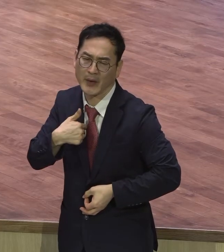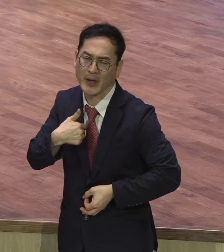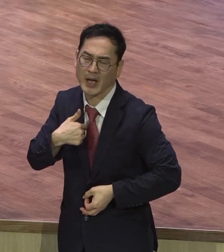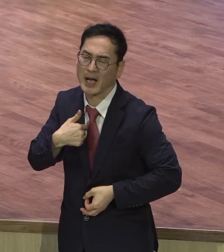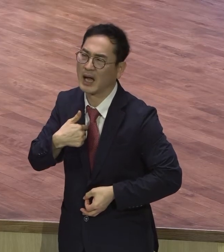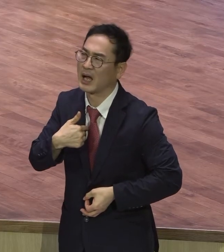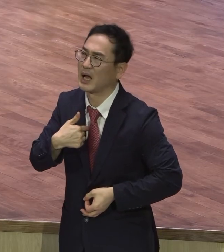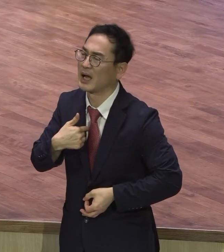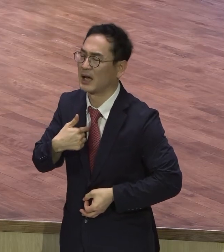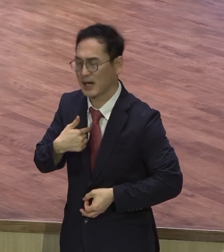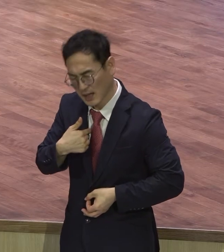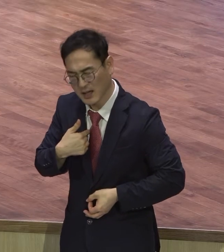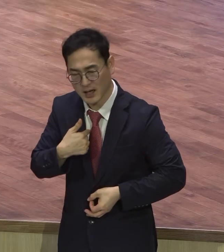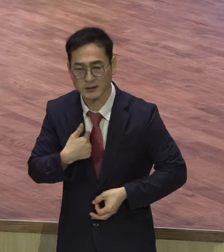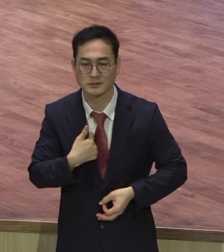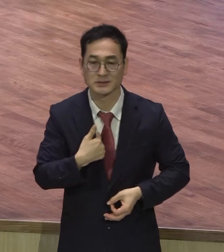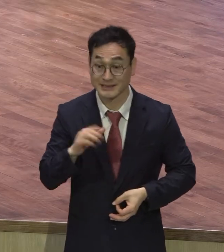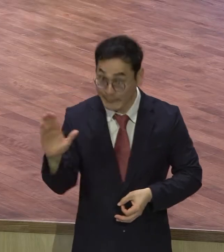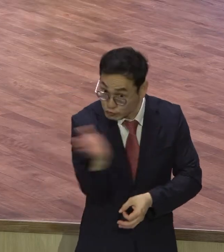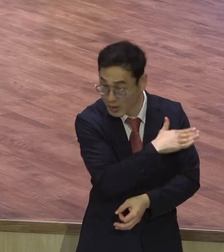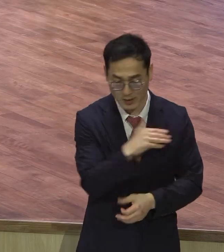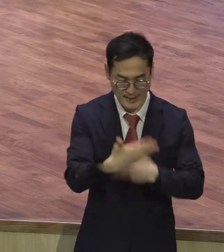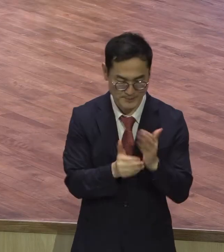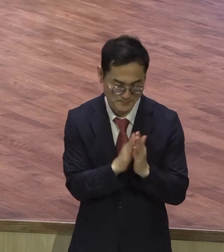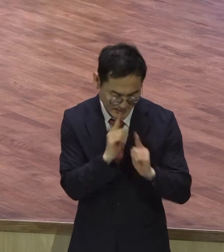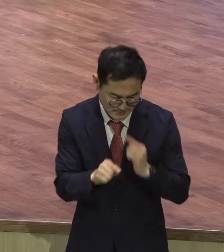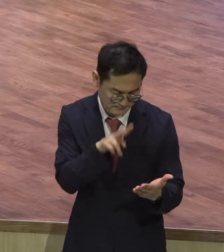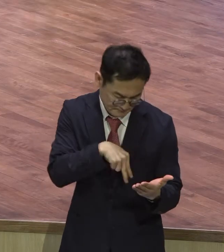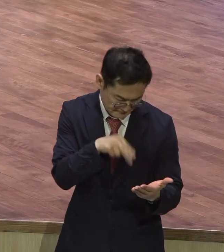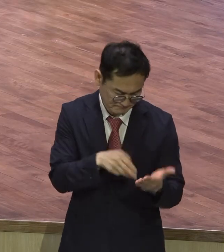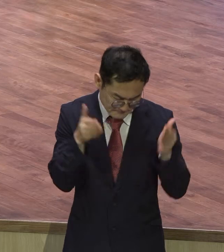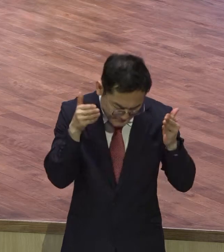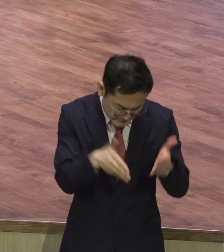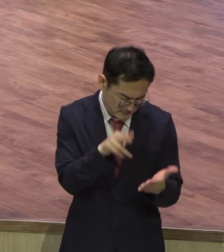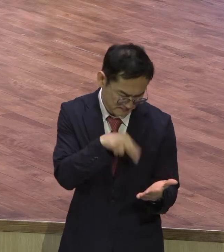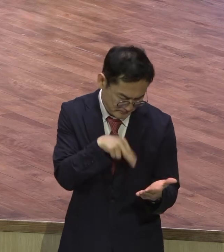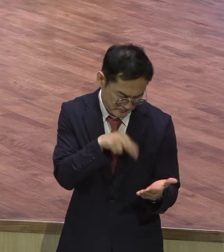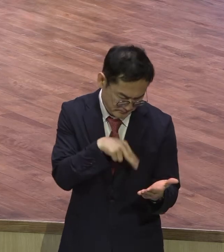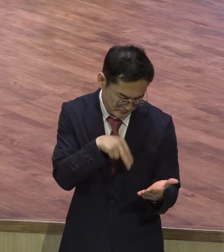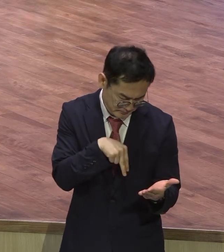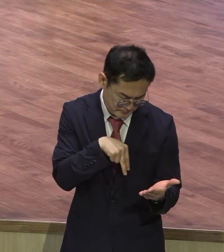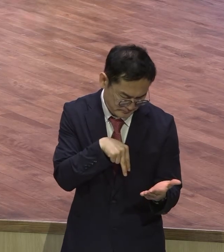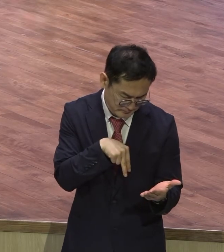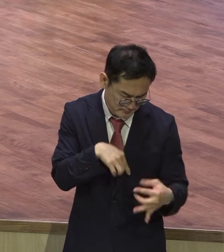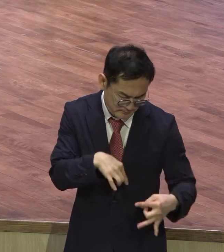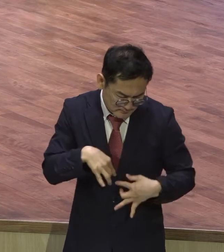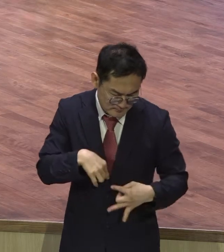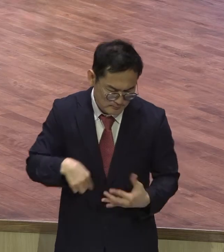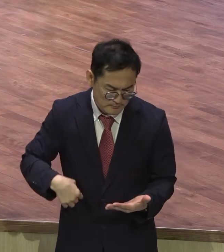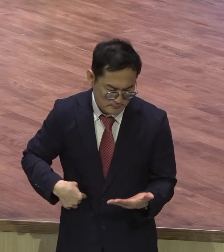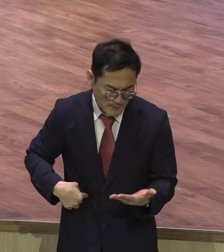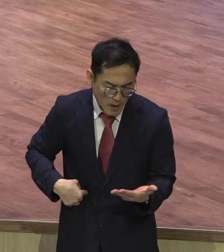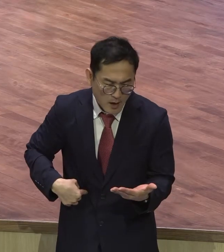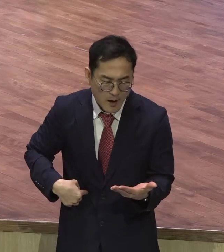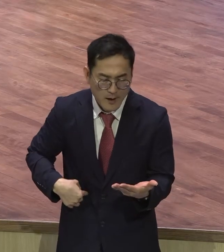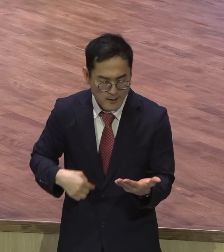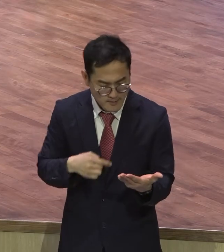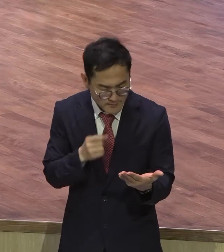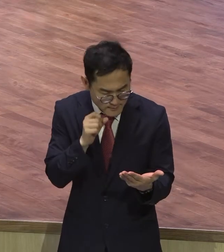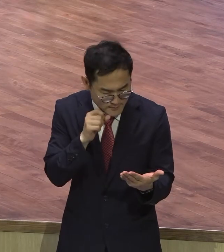말씀이 내 마음 속에 숨겨지면서 믿음이 부쩍부쩍 자란 것을 깨닫게 되었다